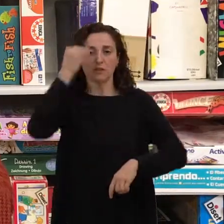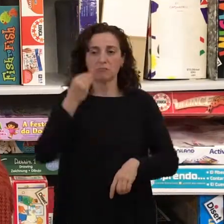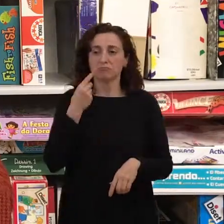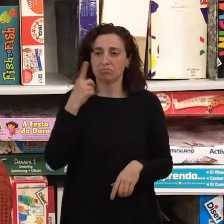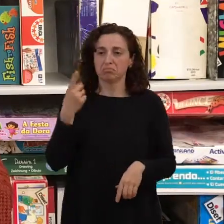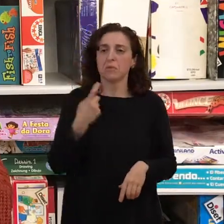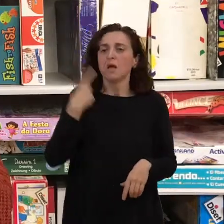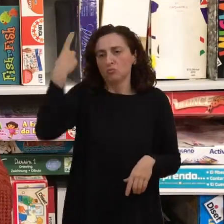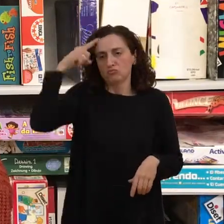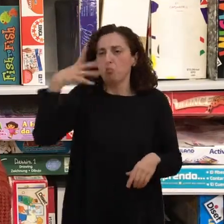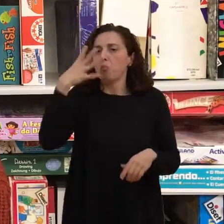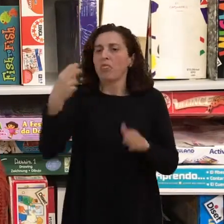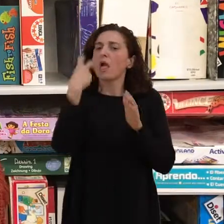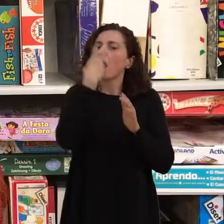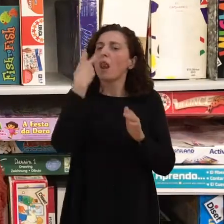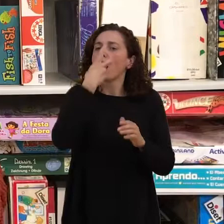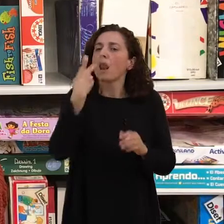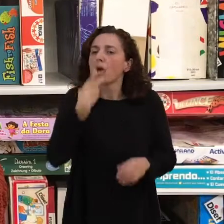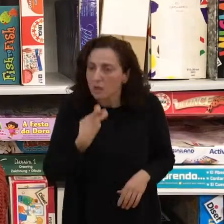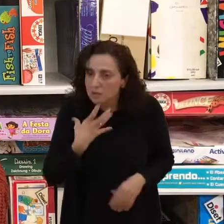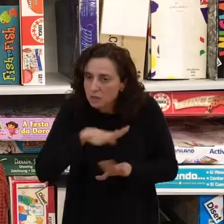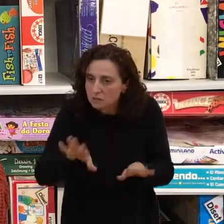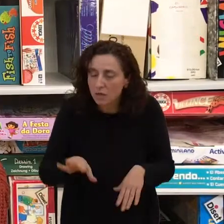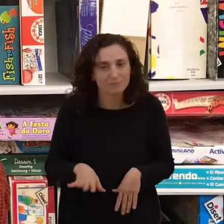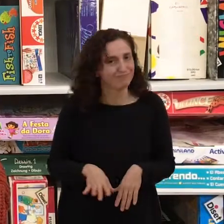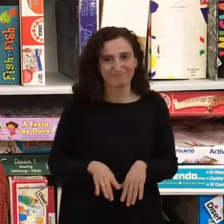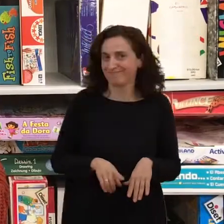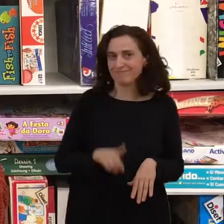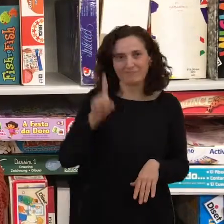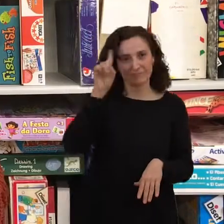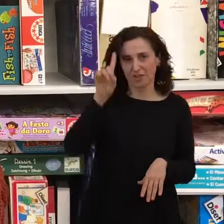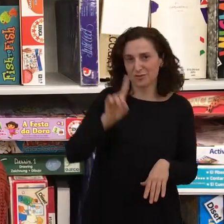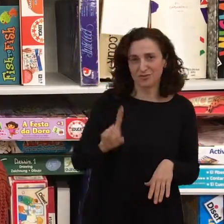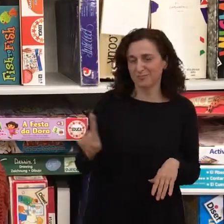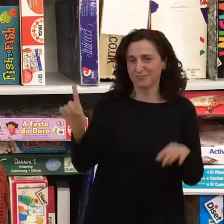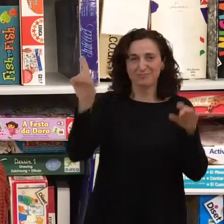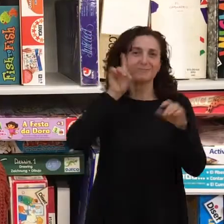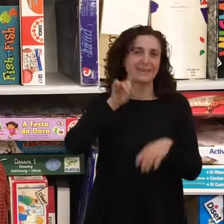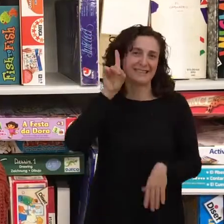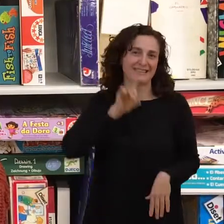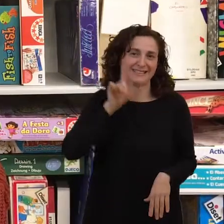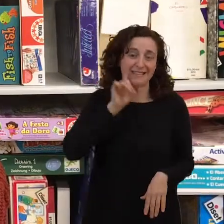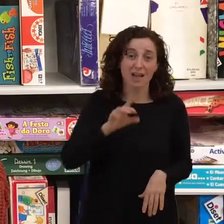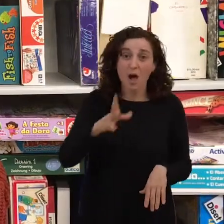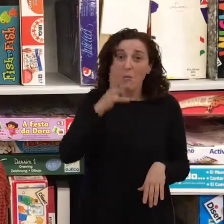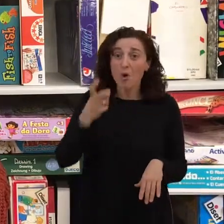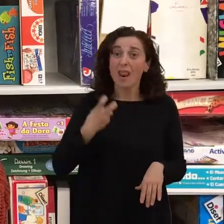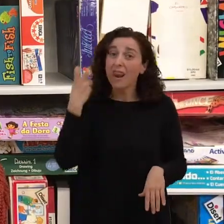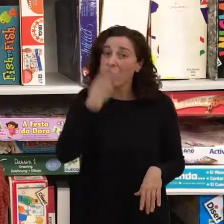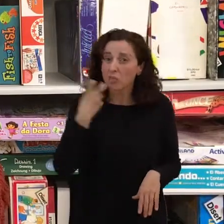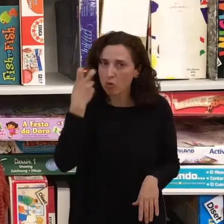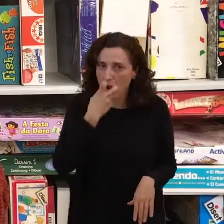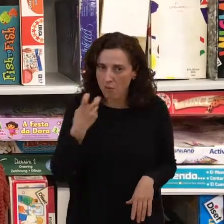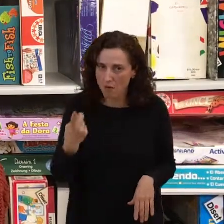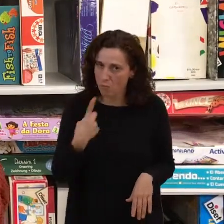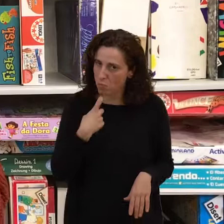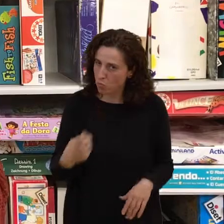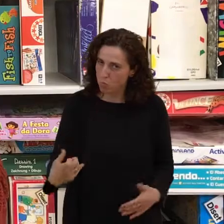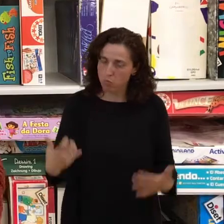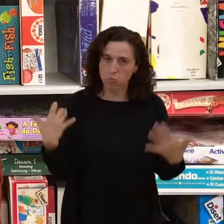acceder a la información y es totalmente falso, la lectura labial es muy difícil para